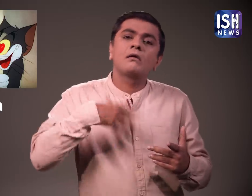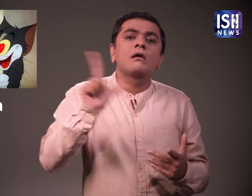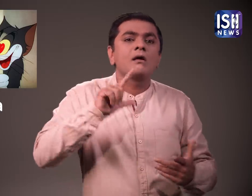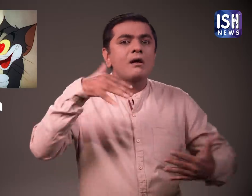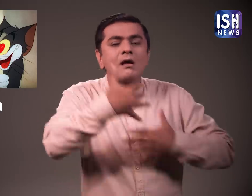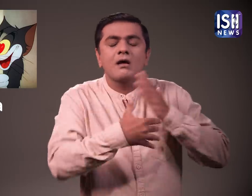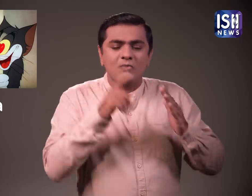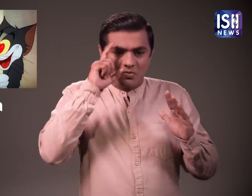है